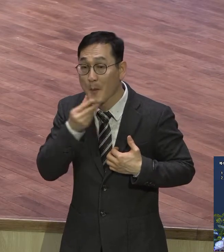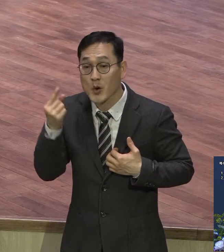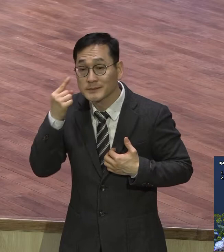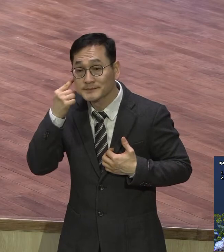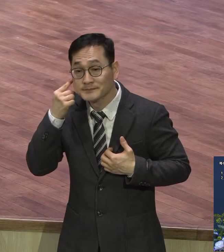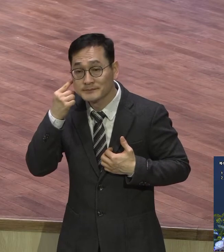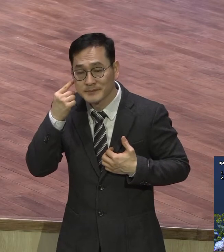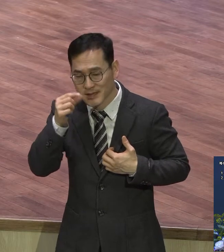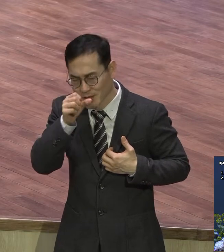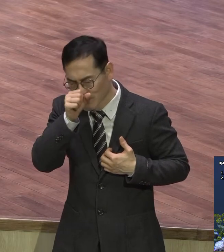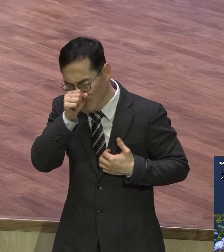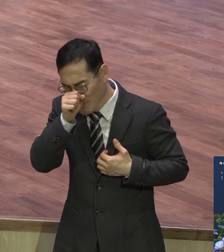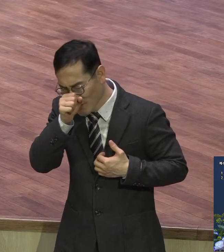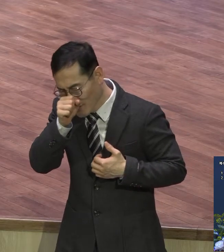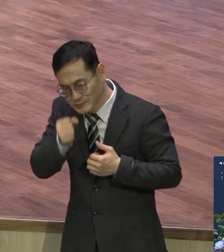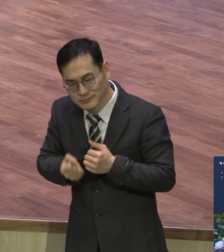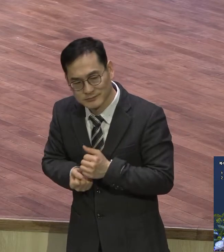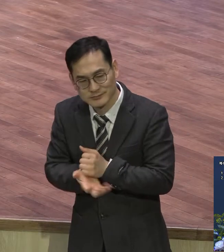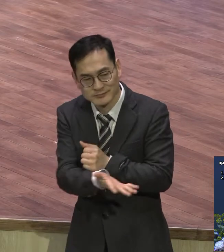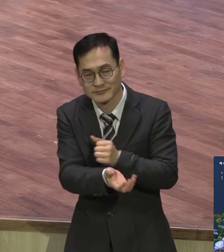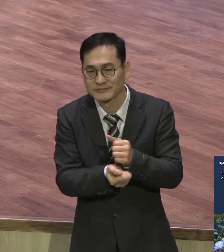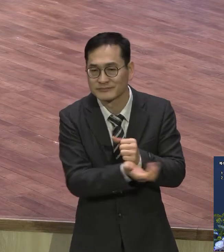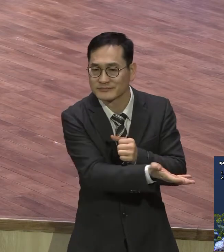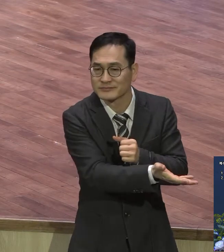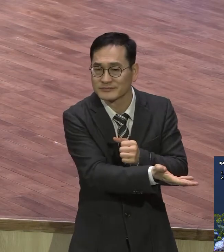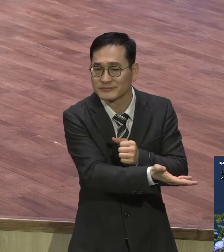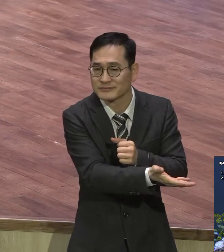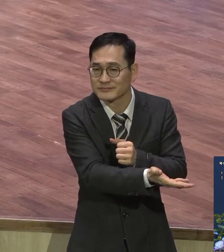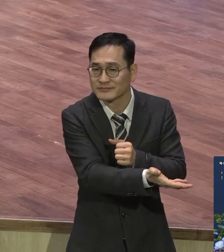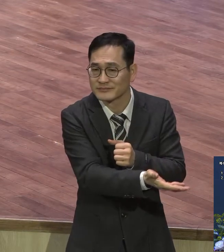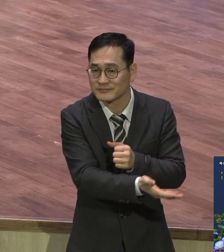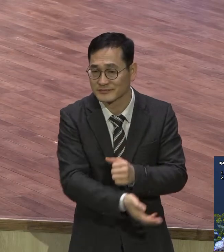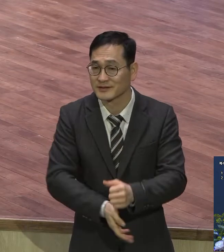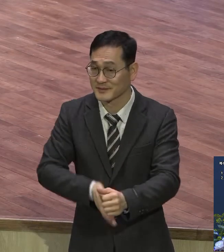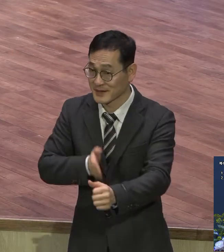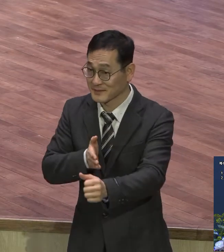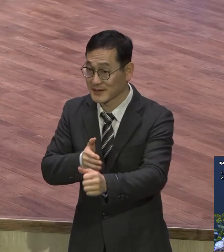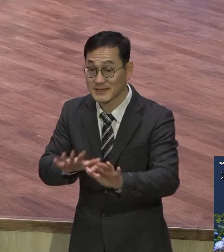주역이 되어야 되지 않겠어요 우리가 이렇게 온라인으로 예배 드리지만